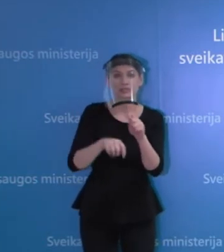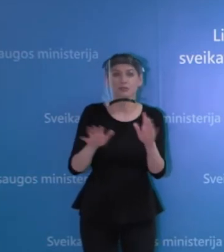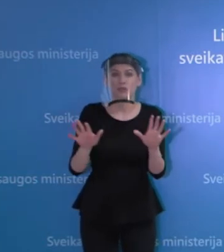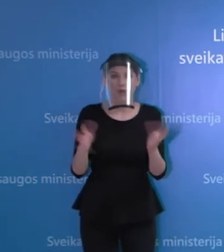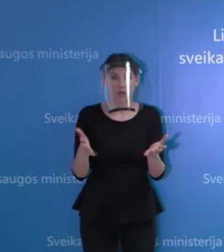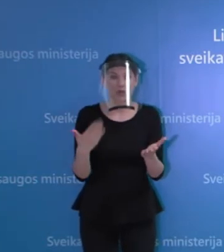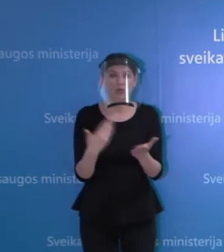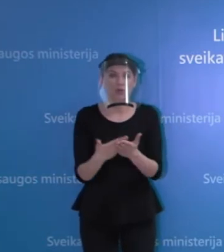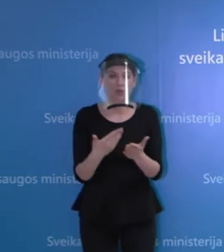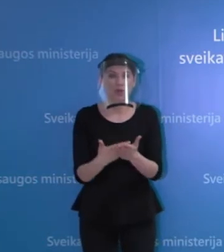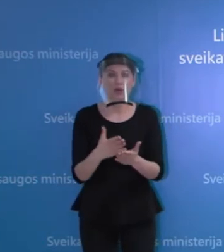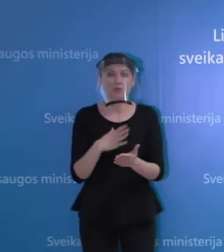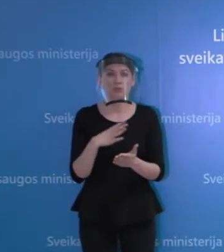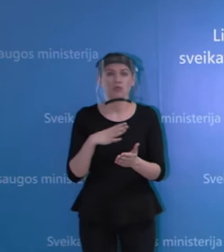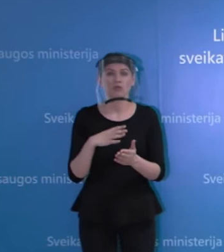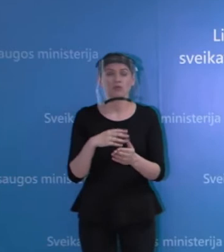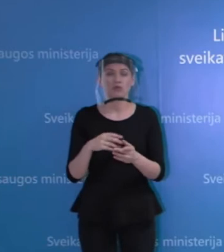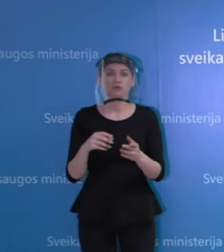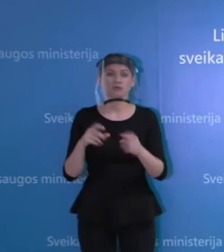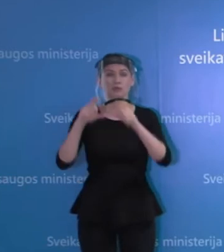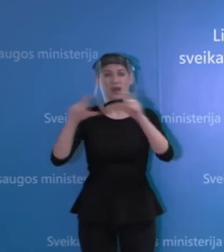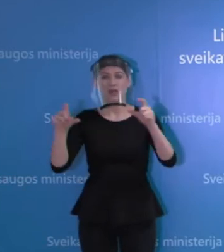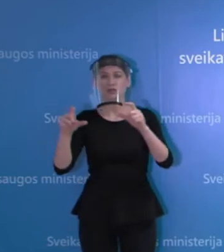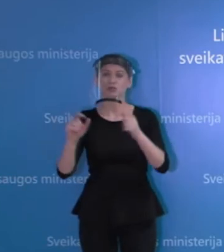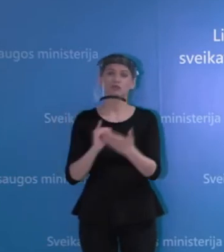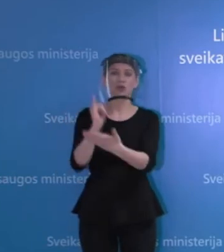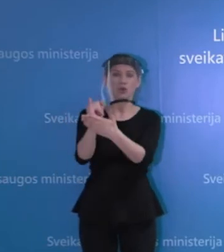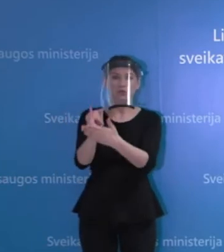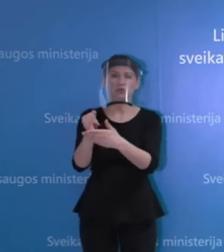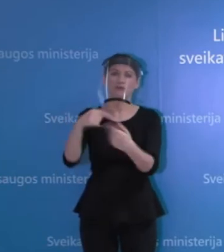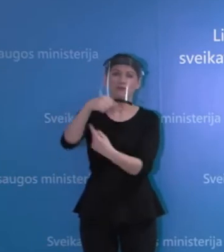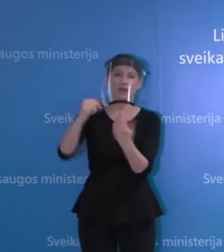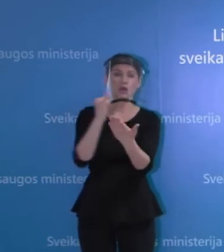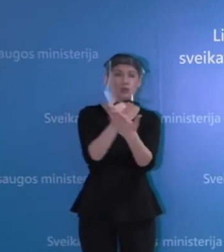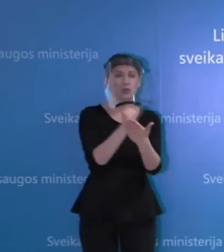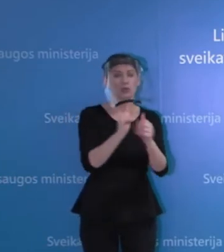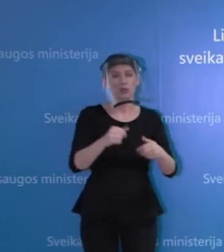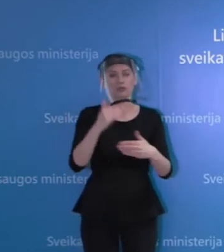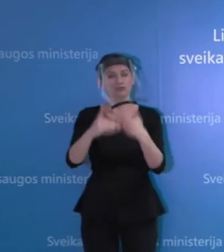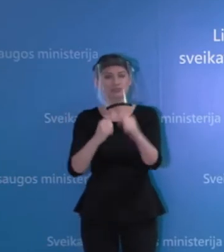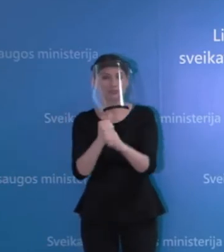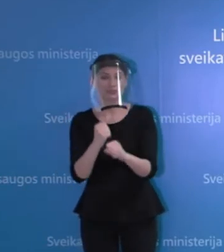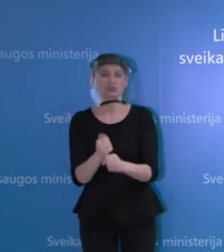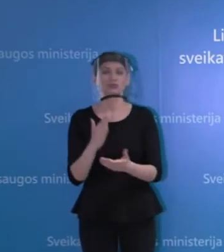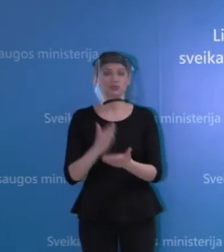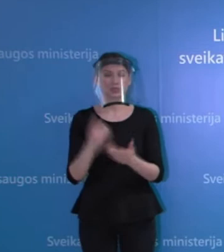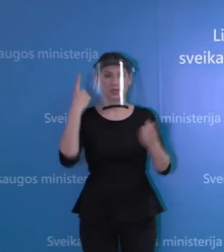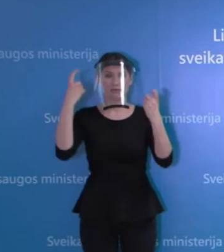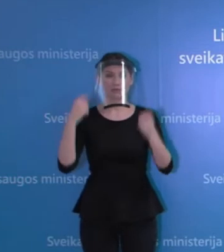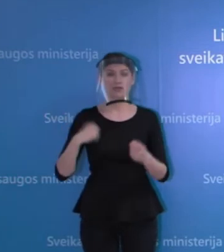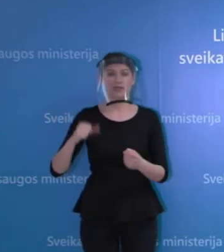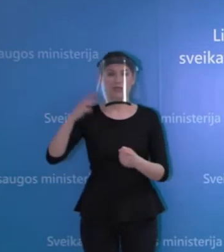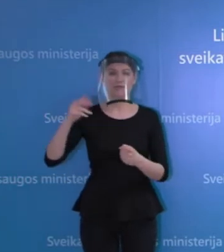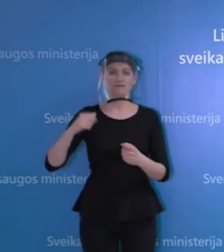kai buvo atlaisvintos tam tikros priekybos sąlygos, tai turim duomenės iš